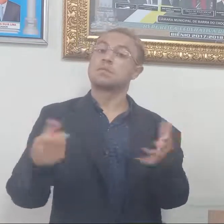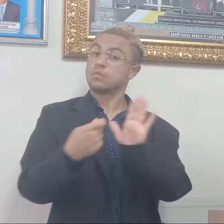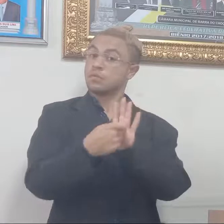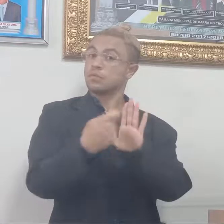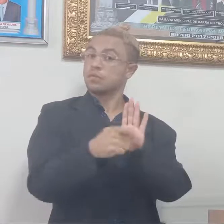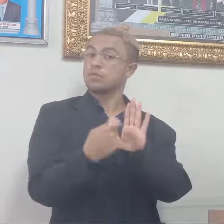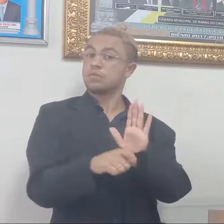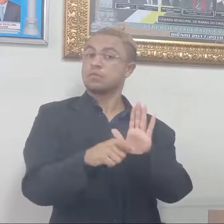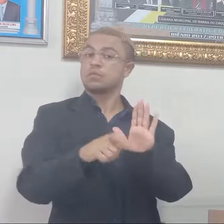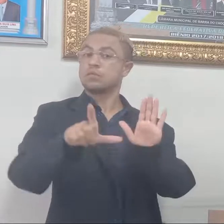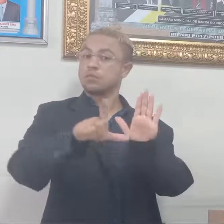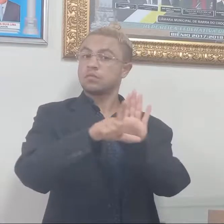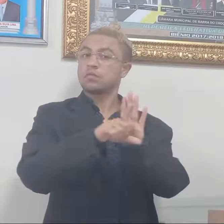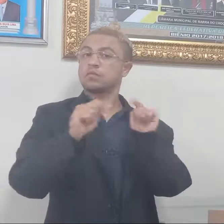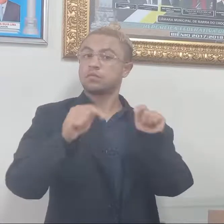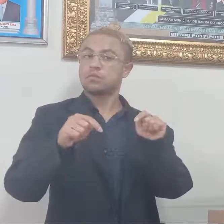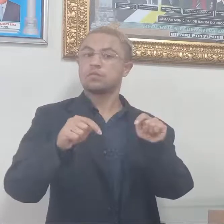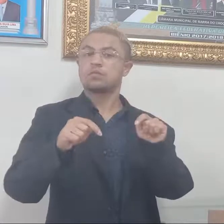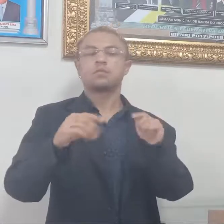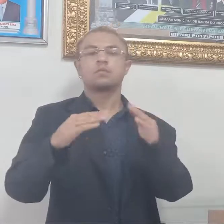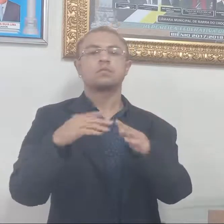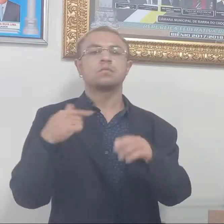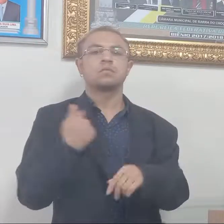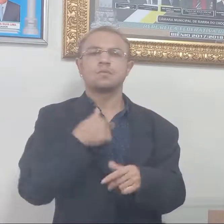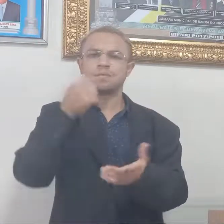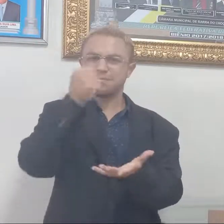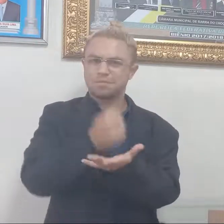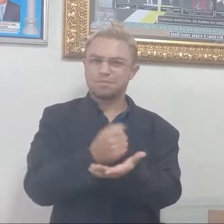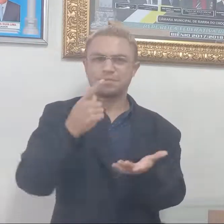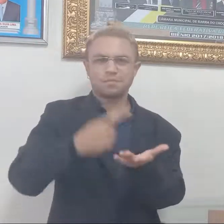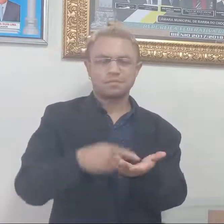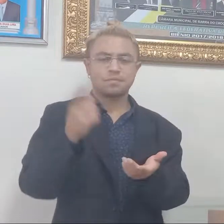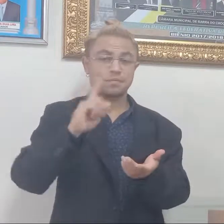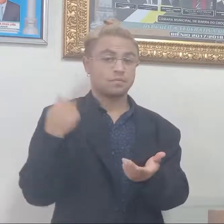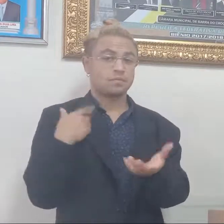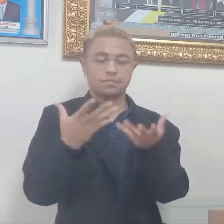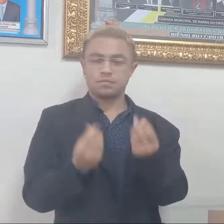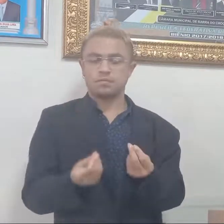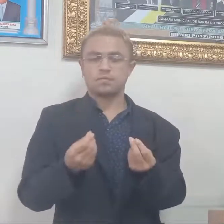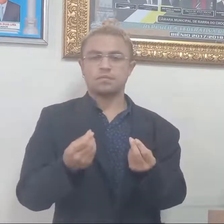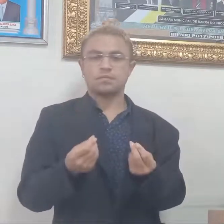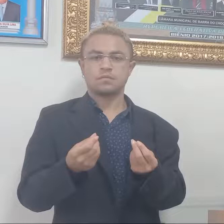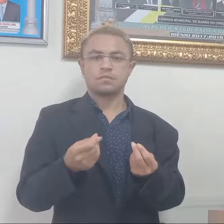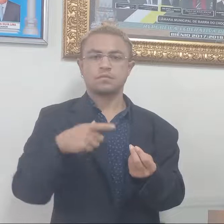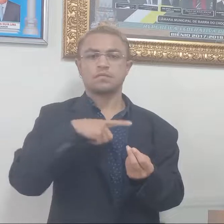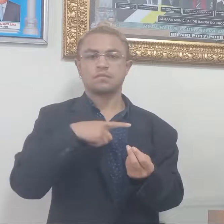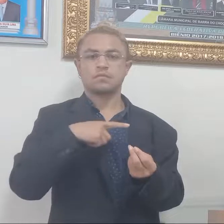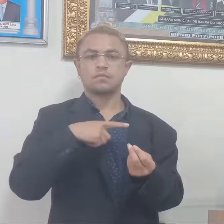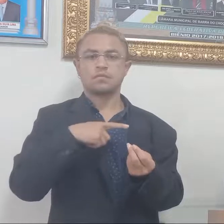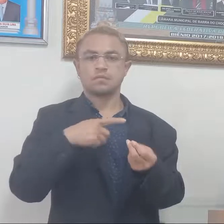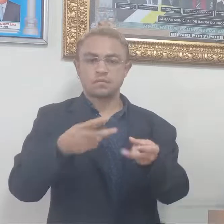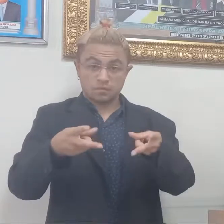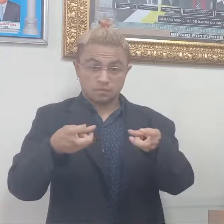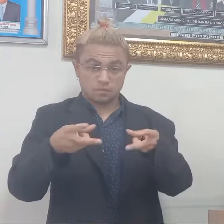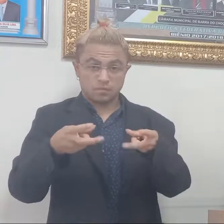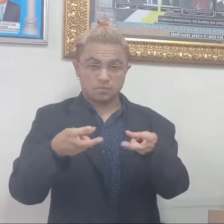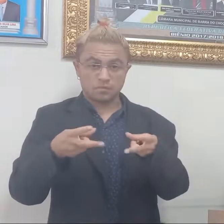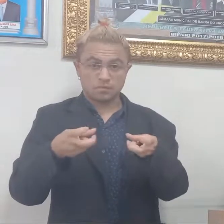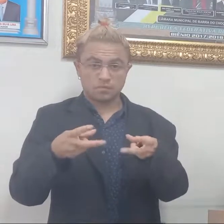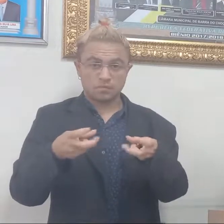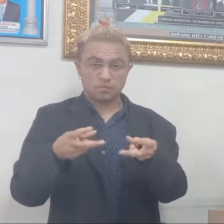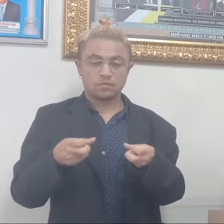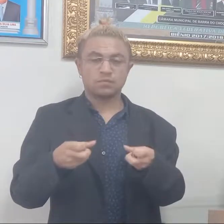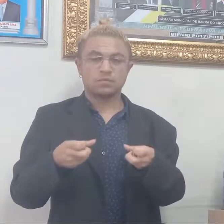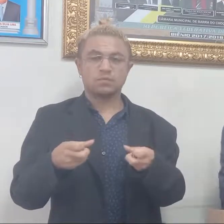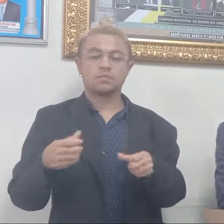certeza nós não aprovaríamos, antes de fazer algumas, vamos dizer assim, observações e alguns conselhos que